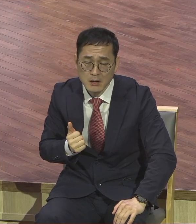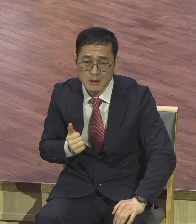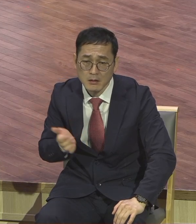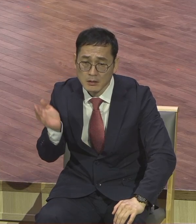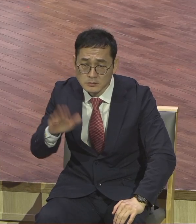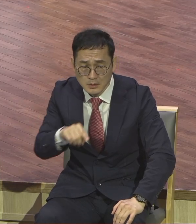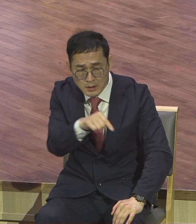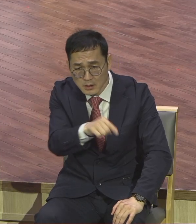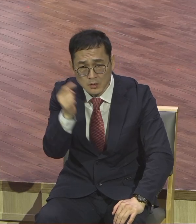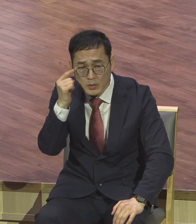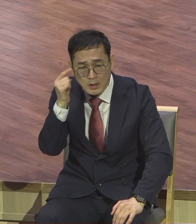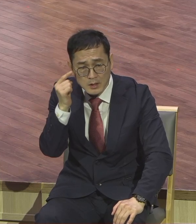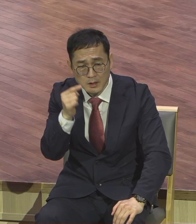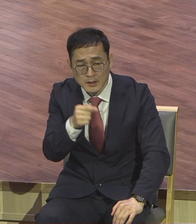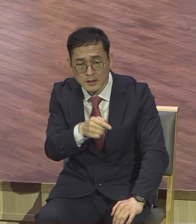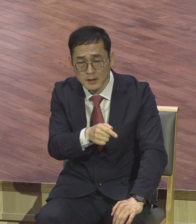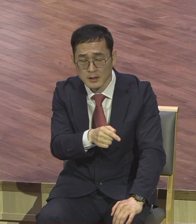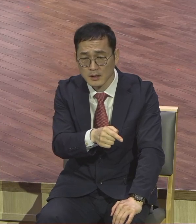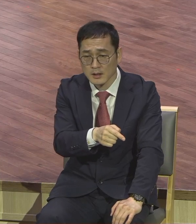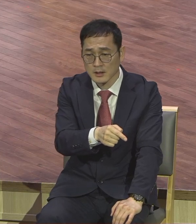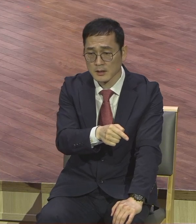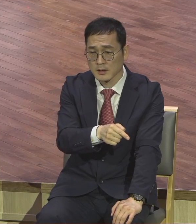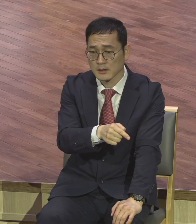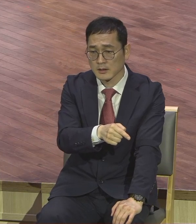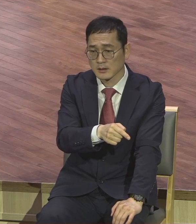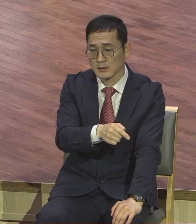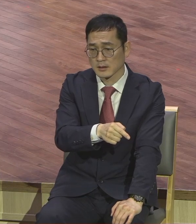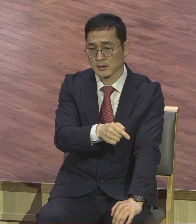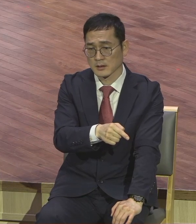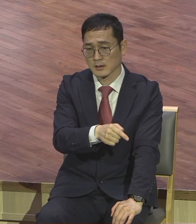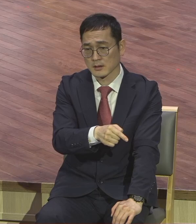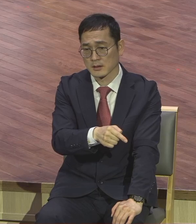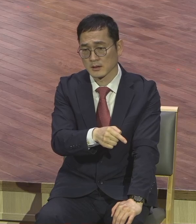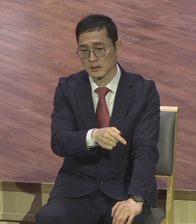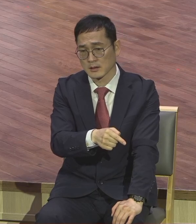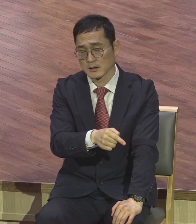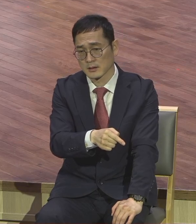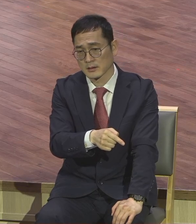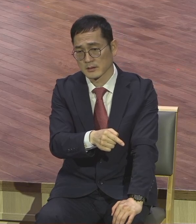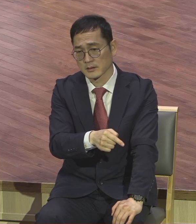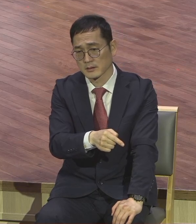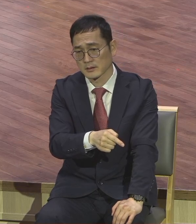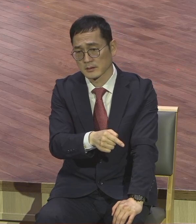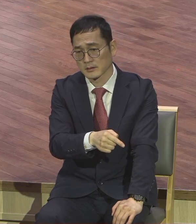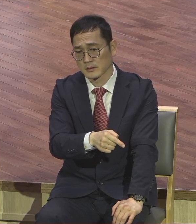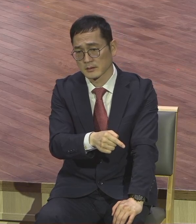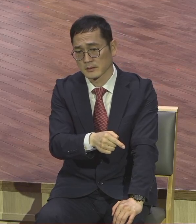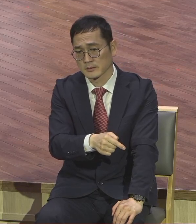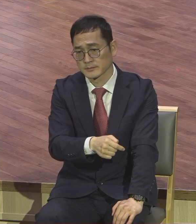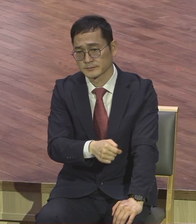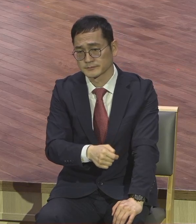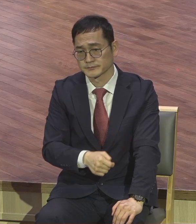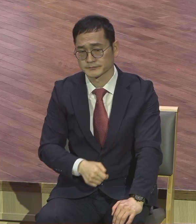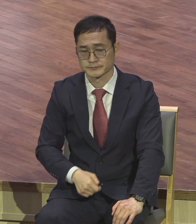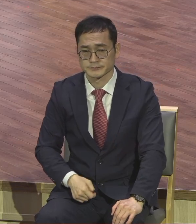삶을 살았는가 많은 사람들이 가른유다에 대해서 오해를 많이 가른유다가 처음에는 잘